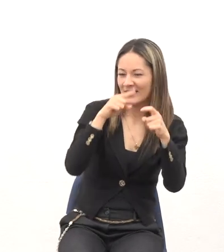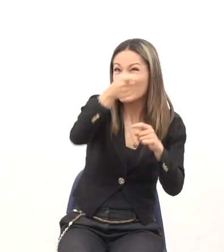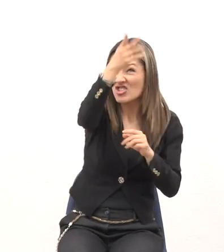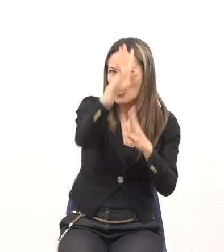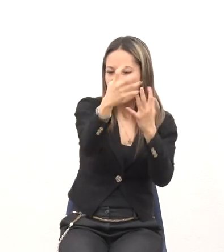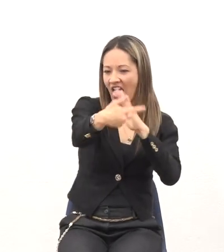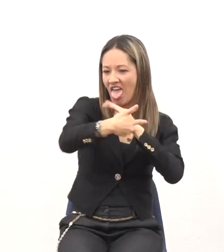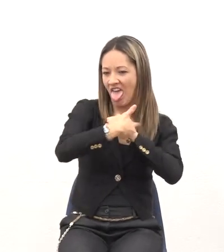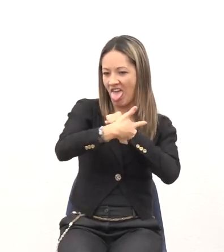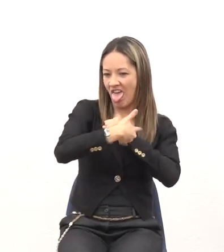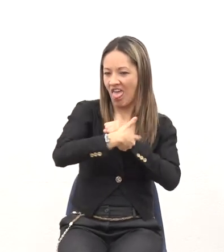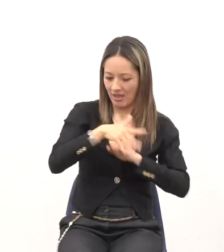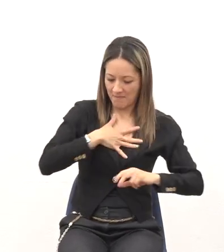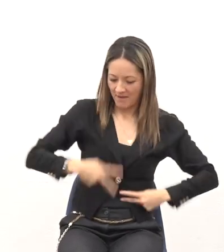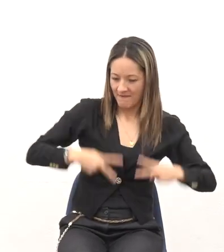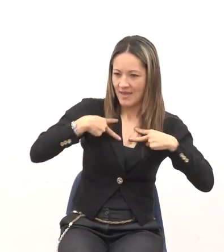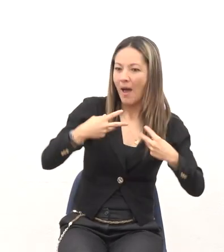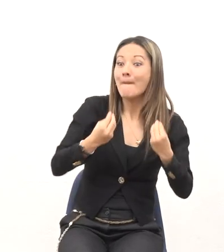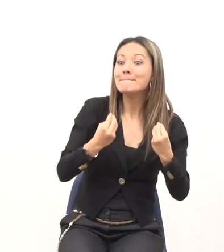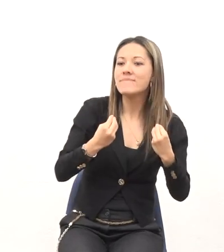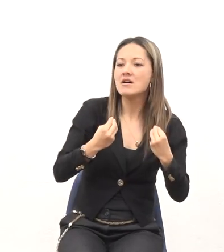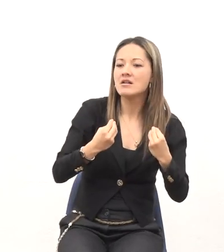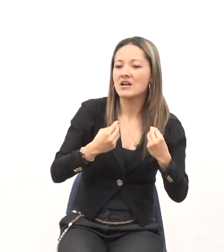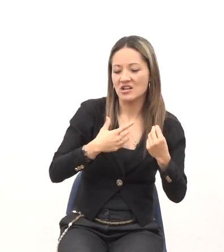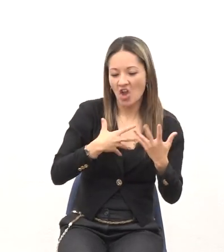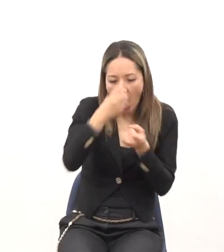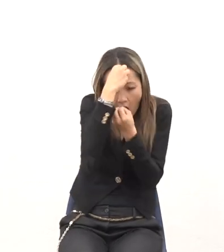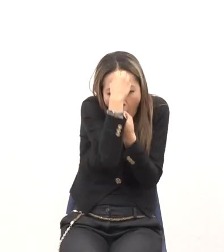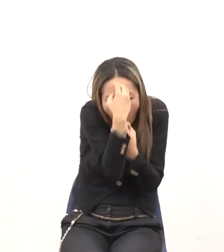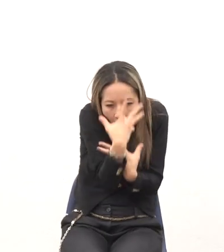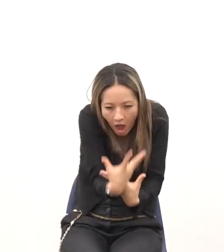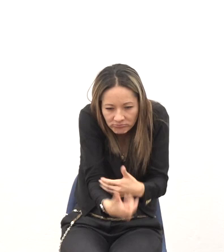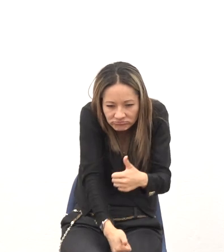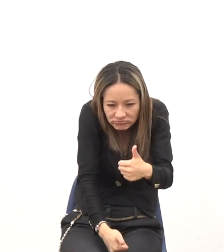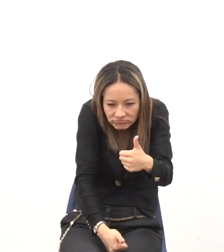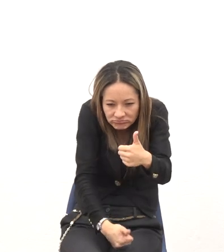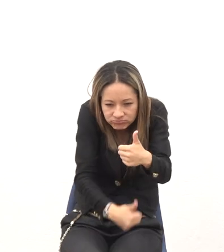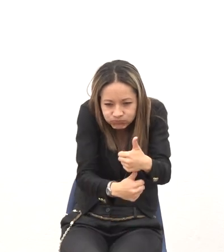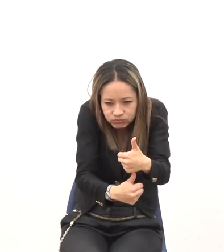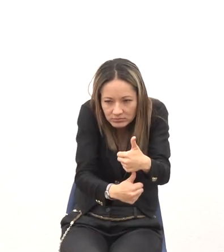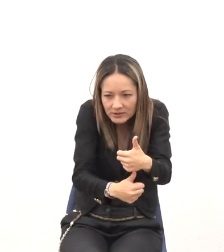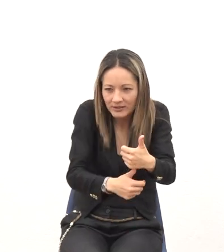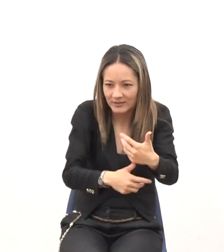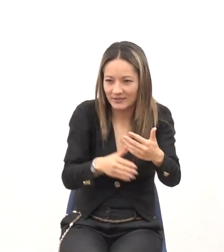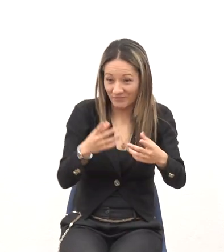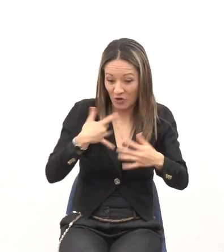la vida Para que yo me Sometiera de la forma En que Antes de conocerlo Creía que era para